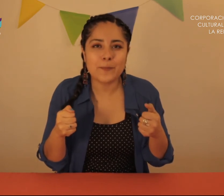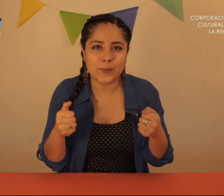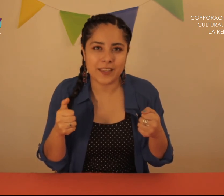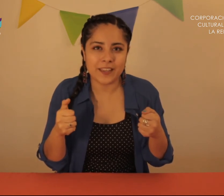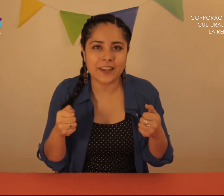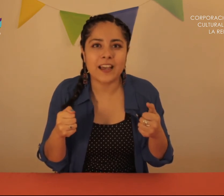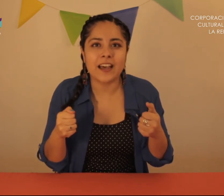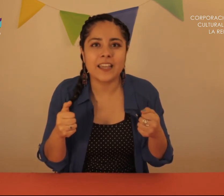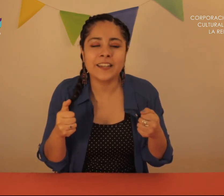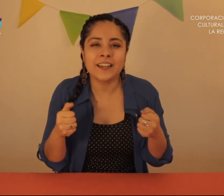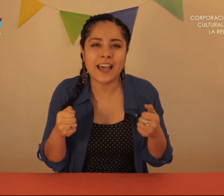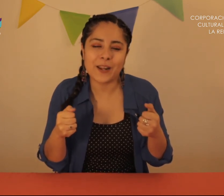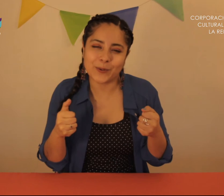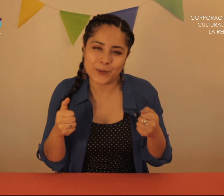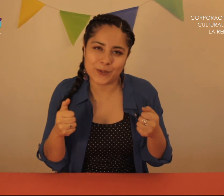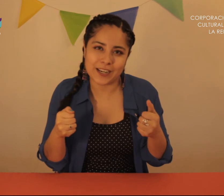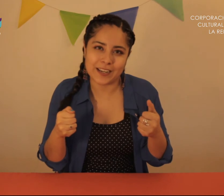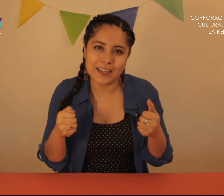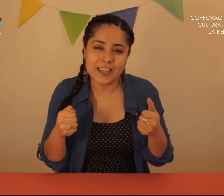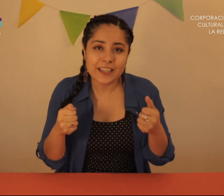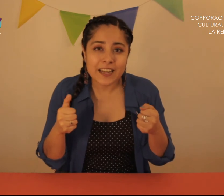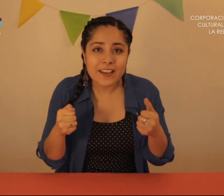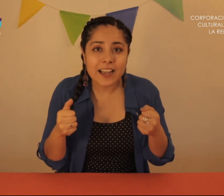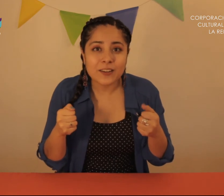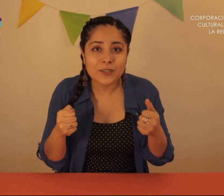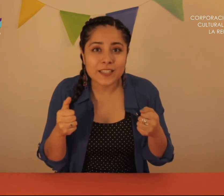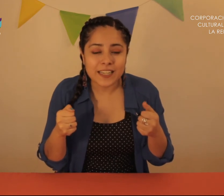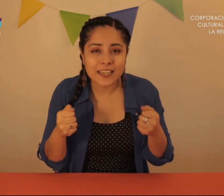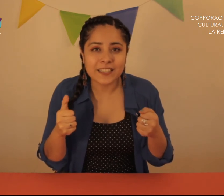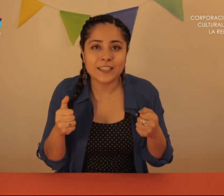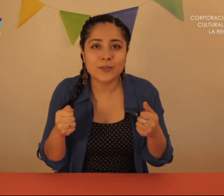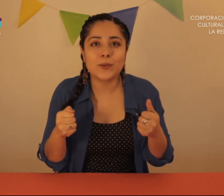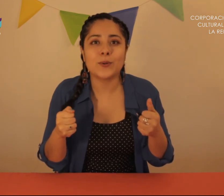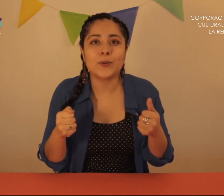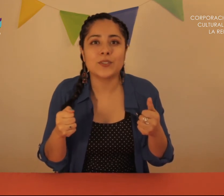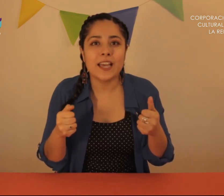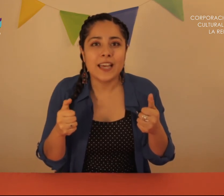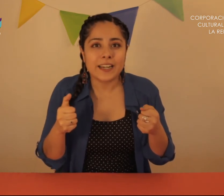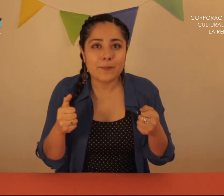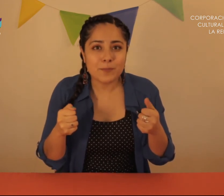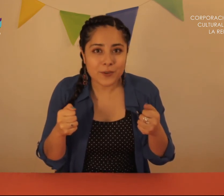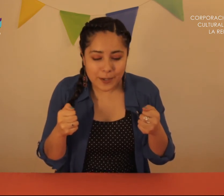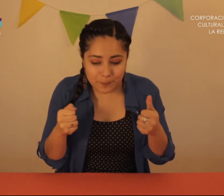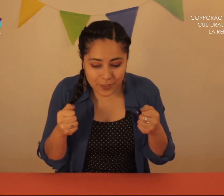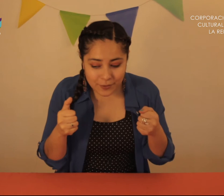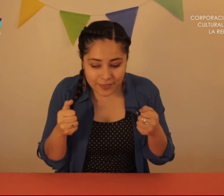piedra En la roca Trabajan los enanitos Rápido, rápido Y